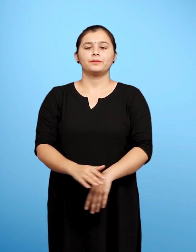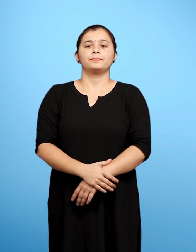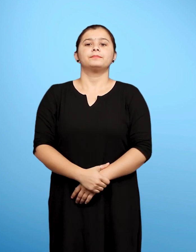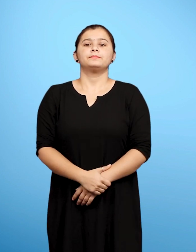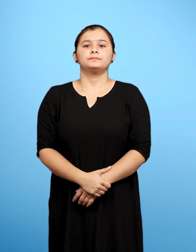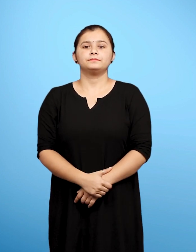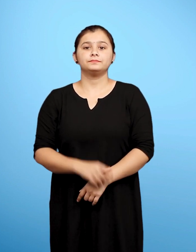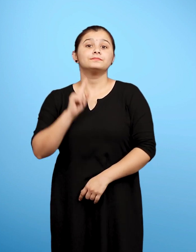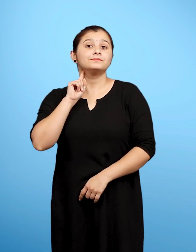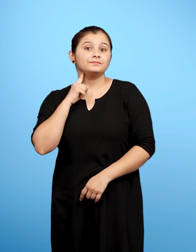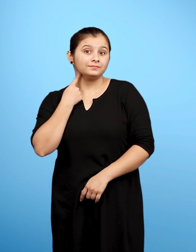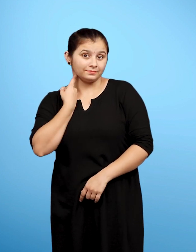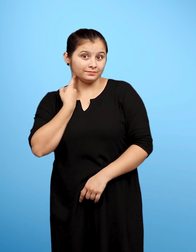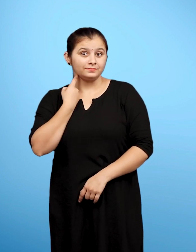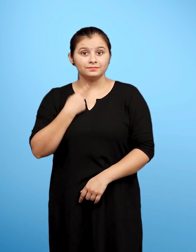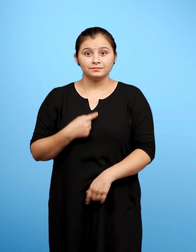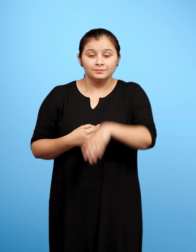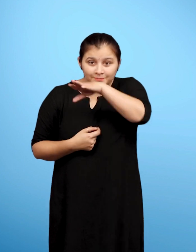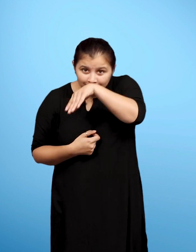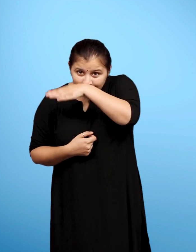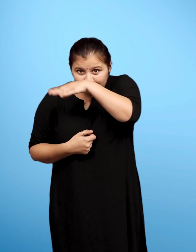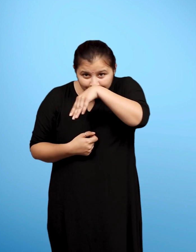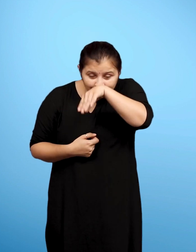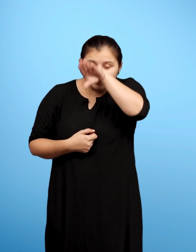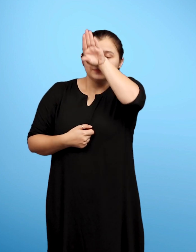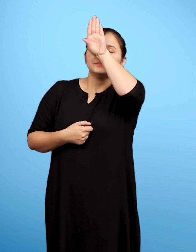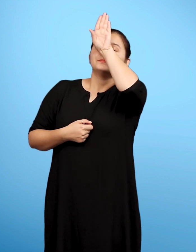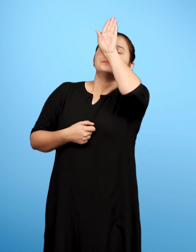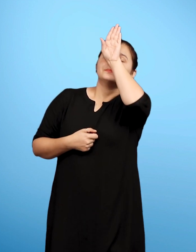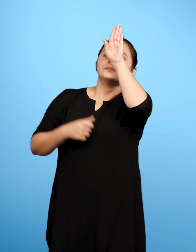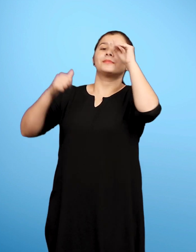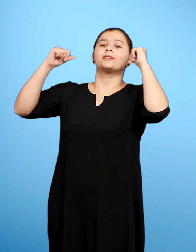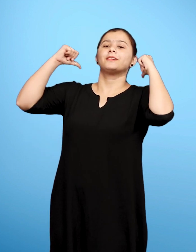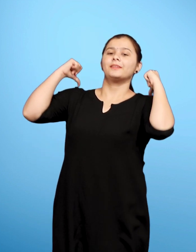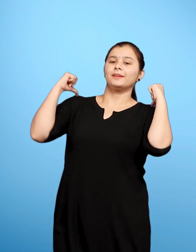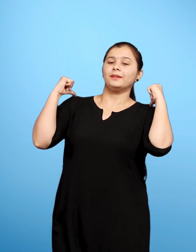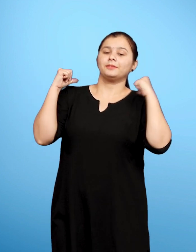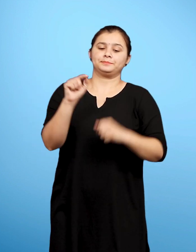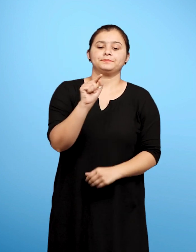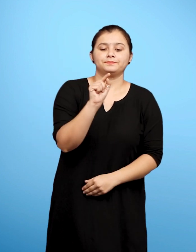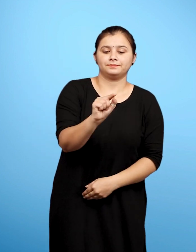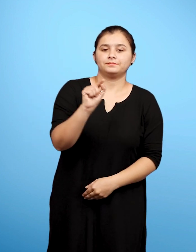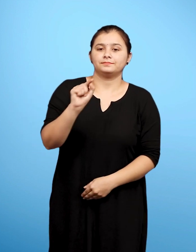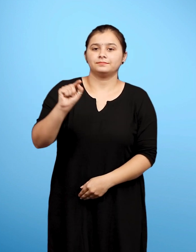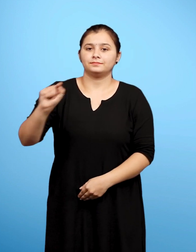क सूंड उठाकर हाथी बैठा रिक्त स्थाल